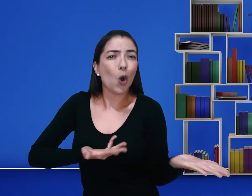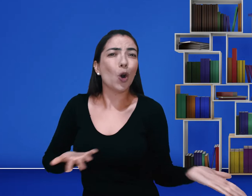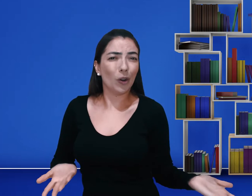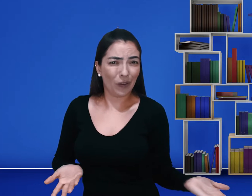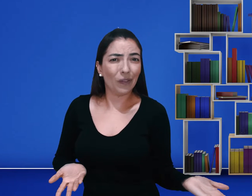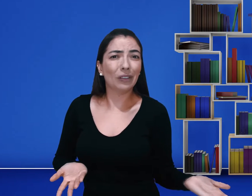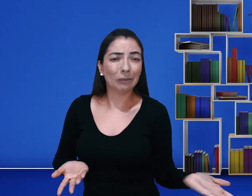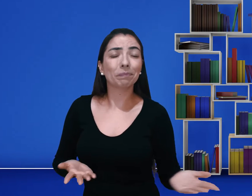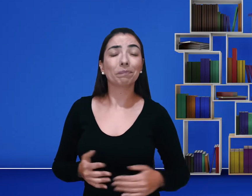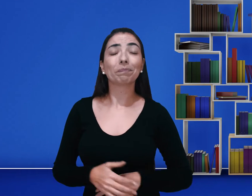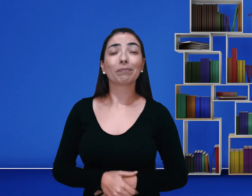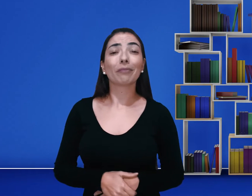Nesse momento eu era mais jovem.